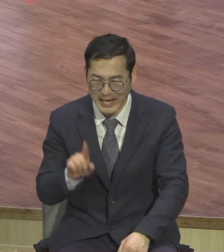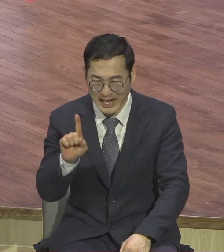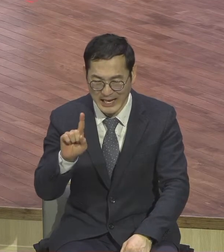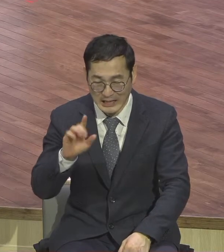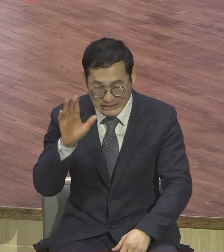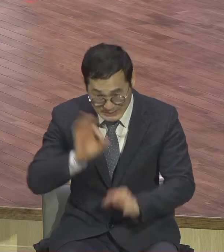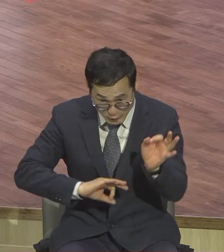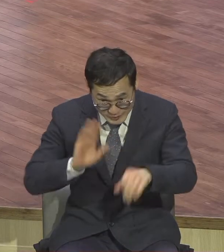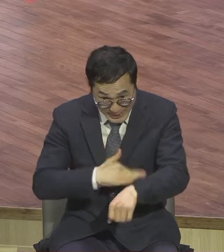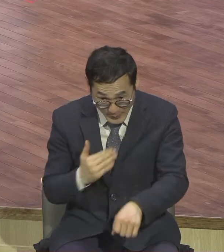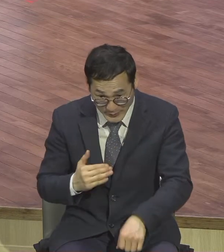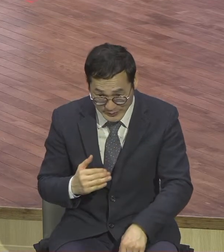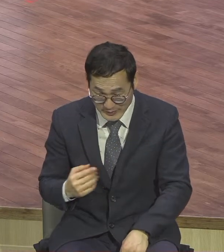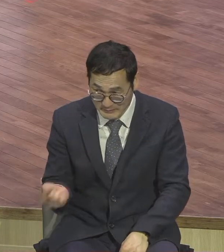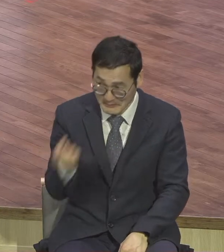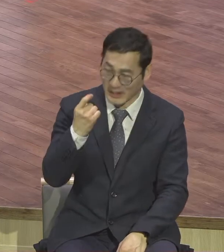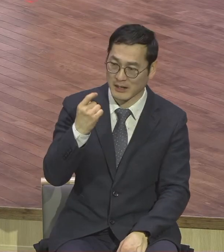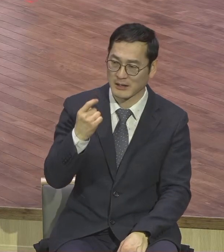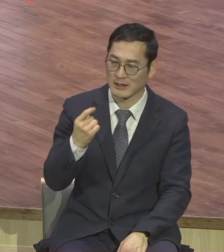않지 그렇게 사람이 밉습니까?